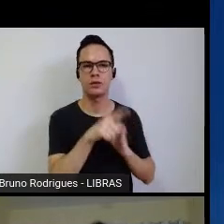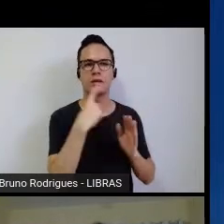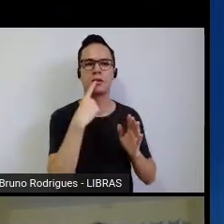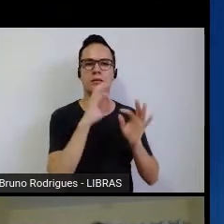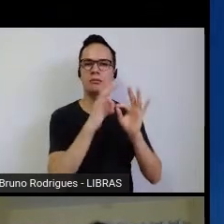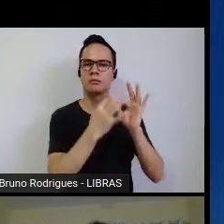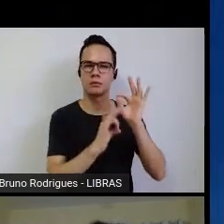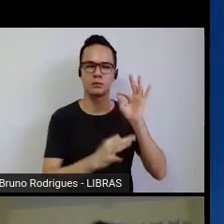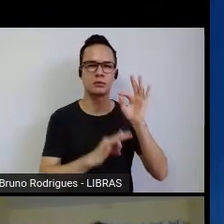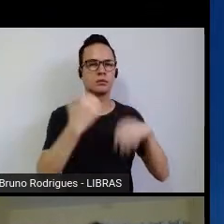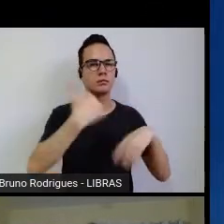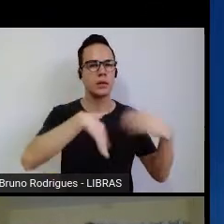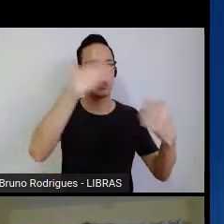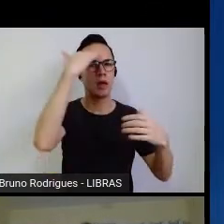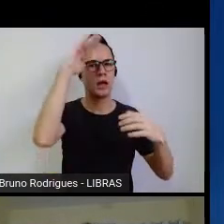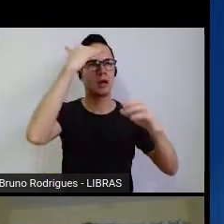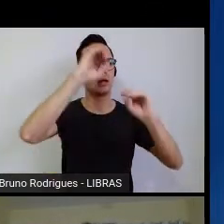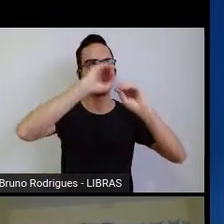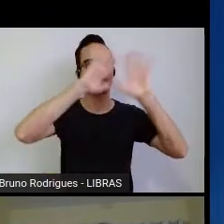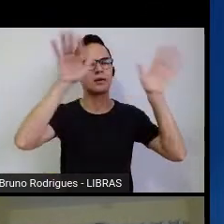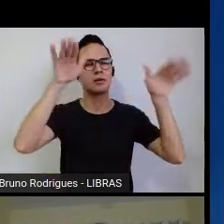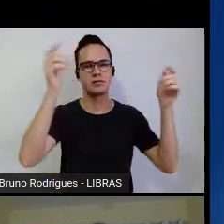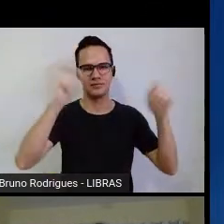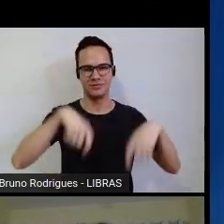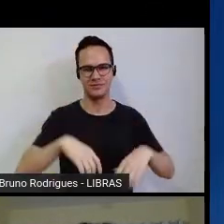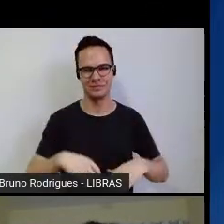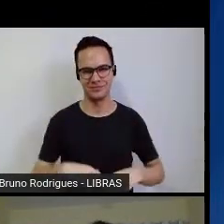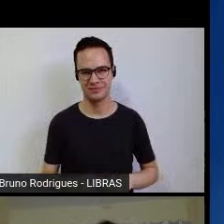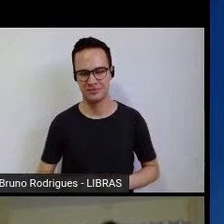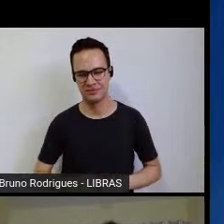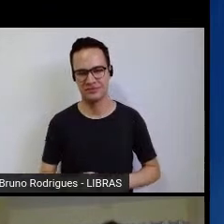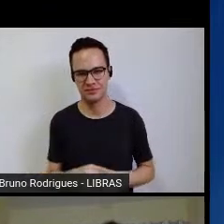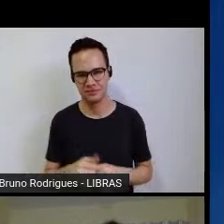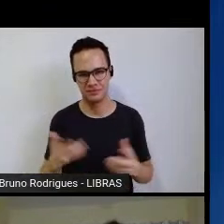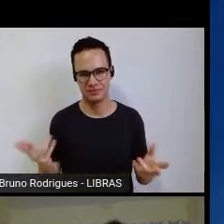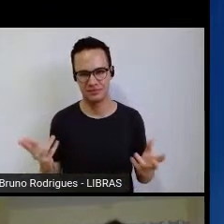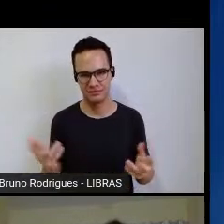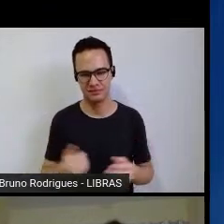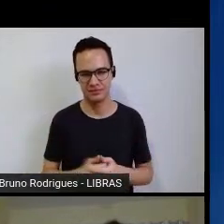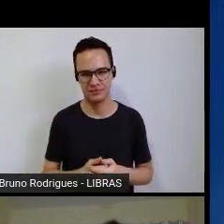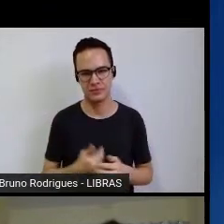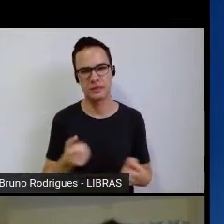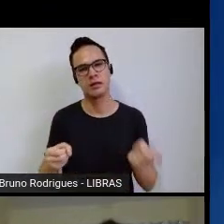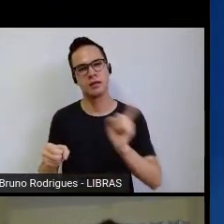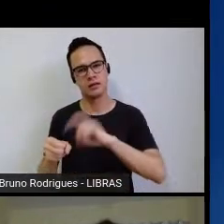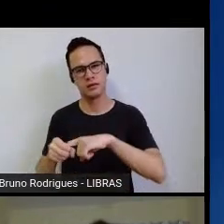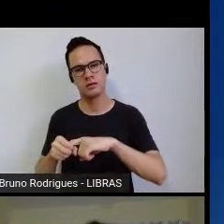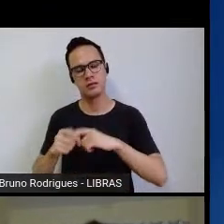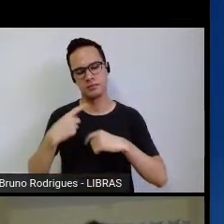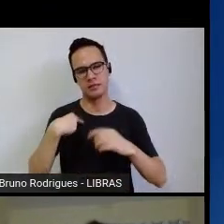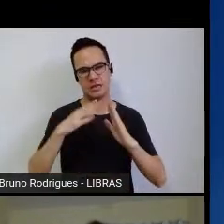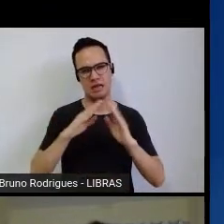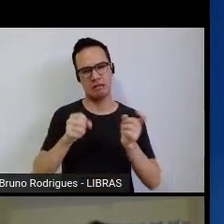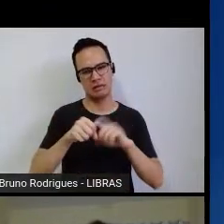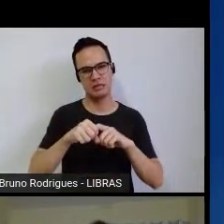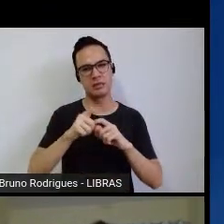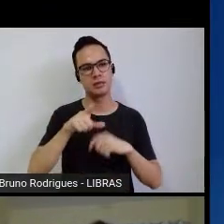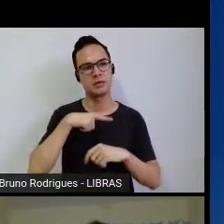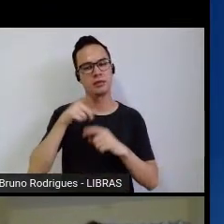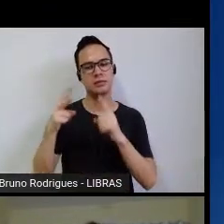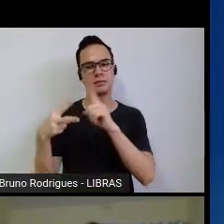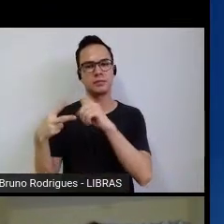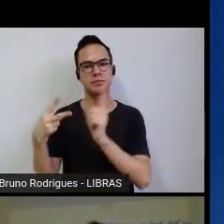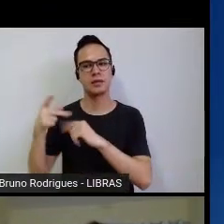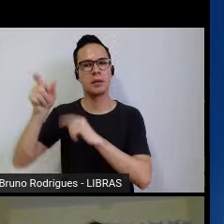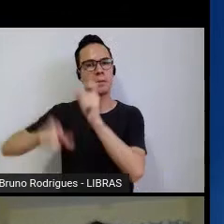teia que vai se formando sobre esse conhecimento. Então, eu voltei para a GQE me lembrando de duas pessoas que